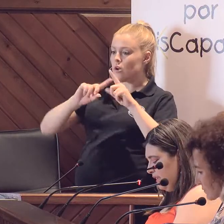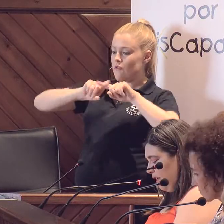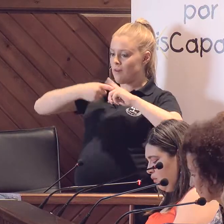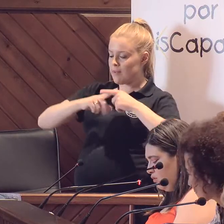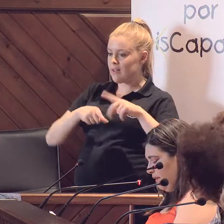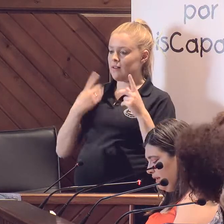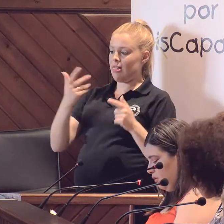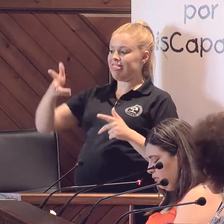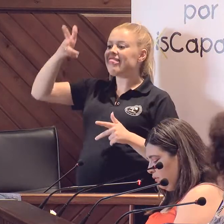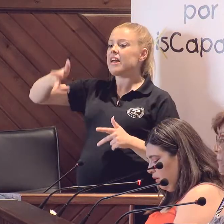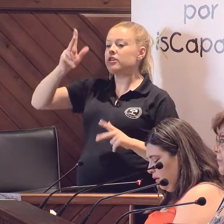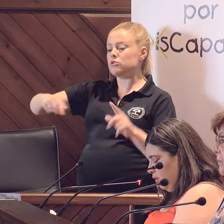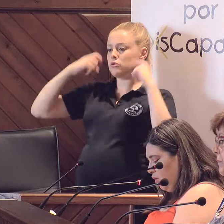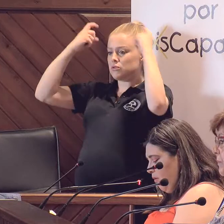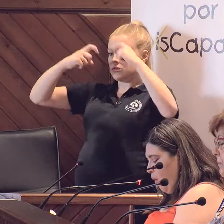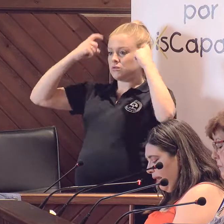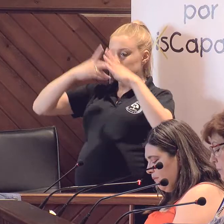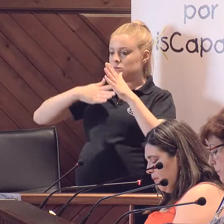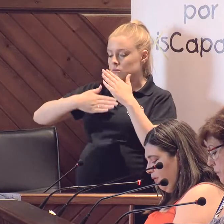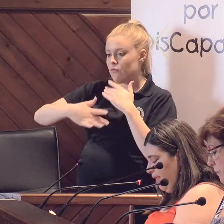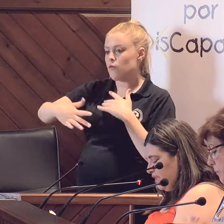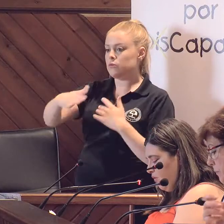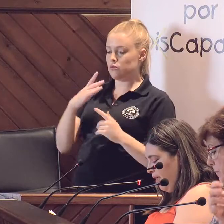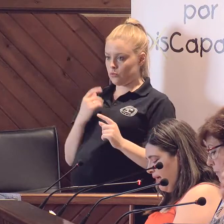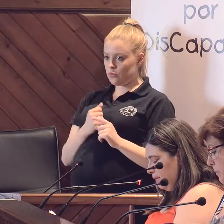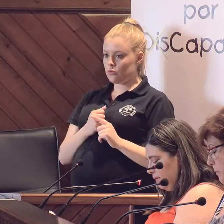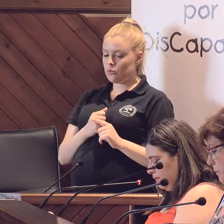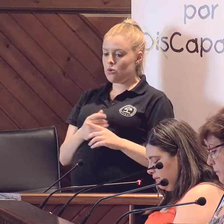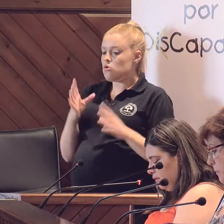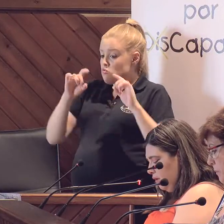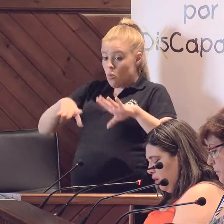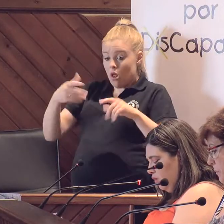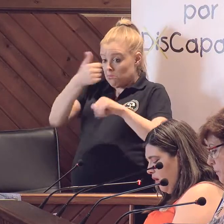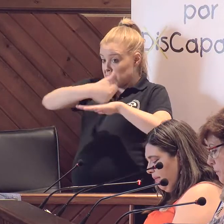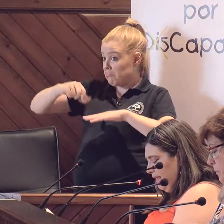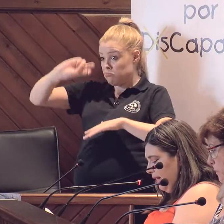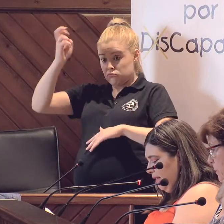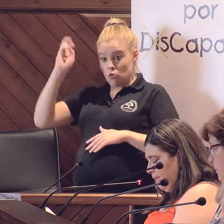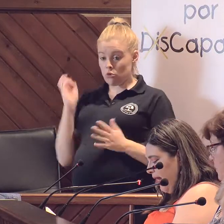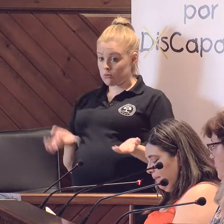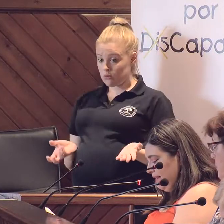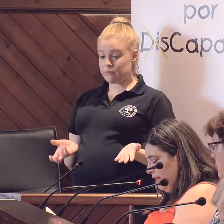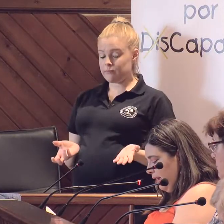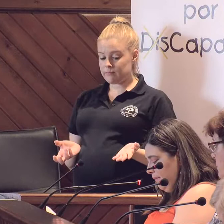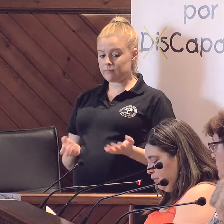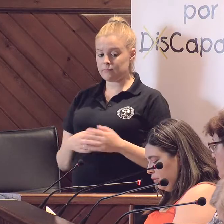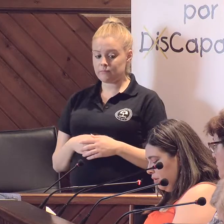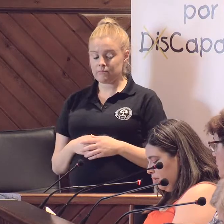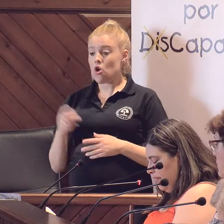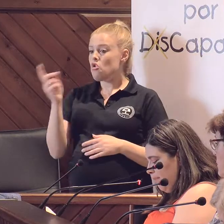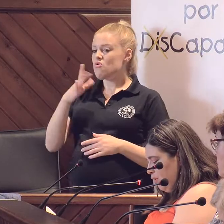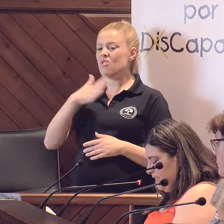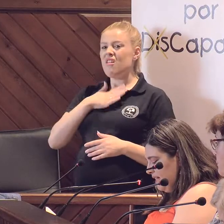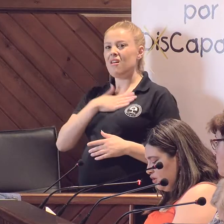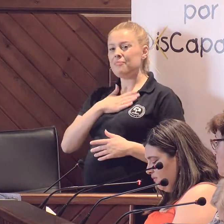derecho a intentar nuestro destino, como cualquier miembro de la sociedad. No al paterlanismo